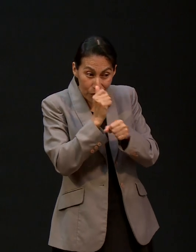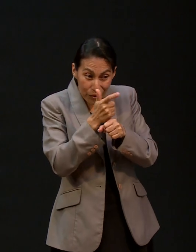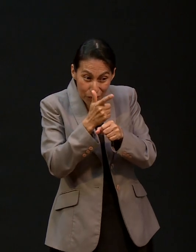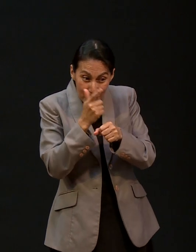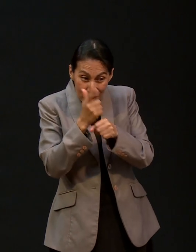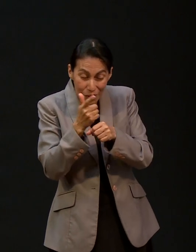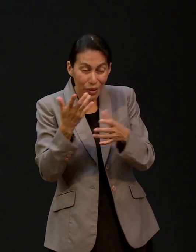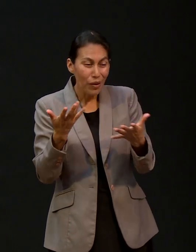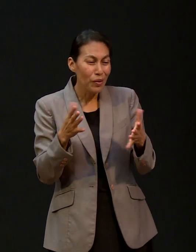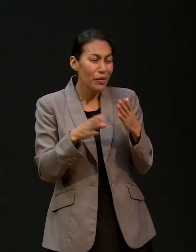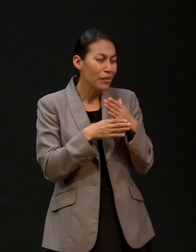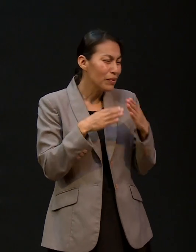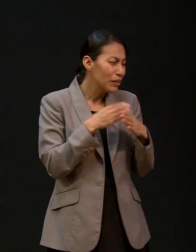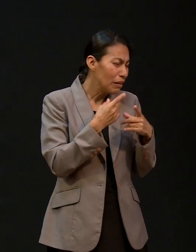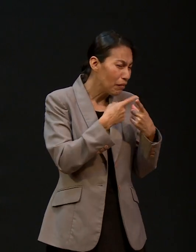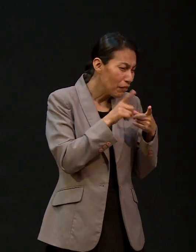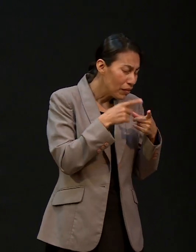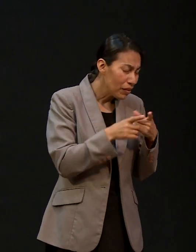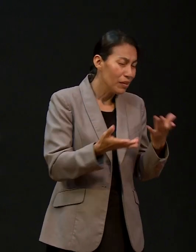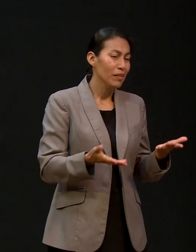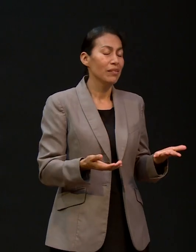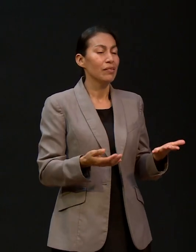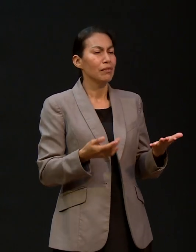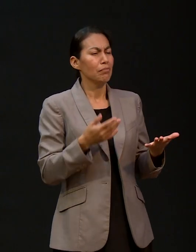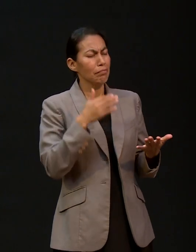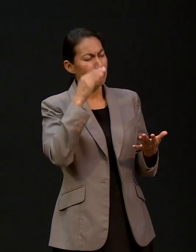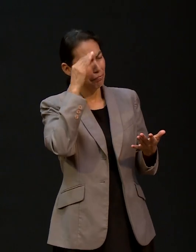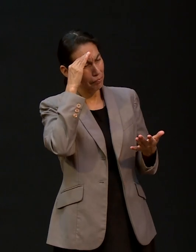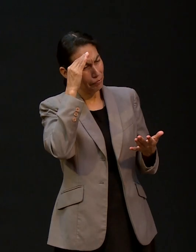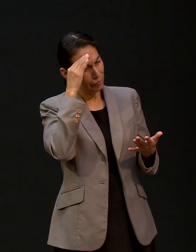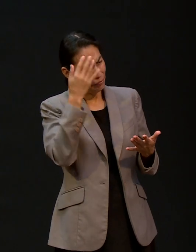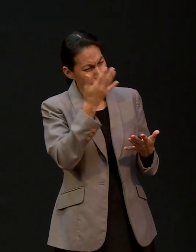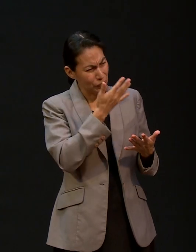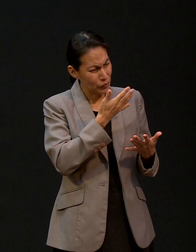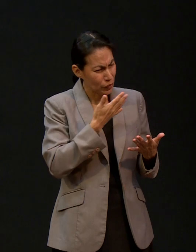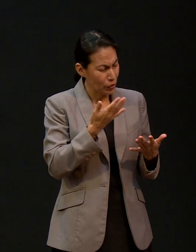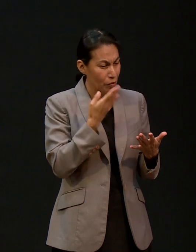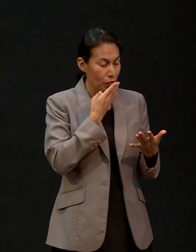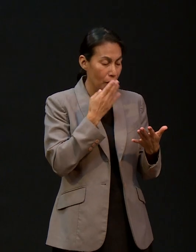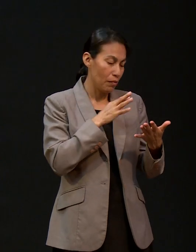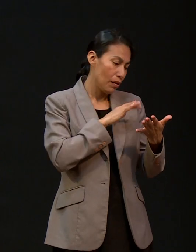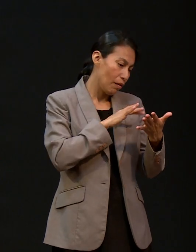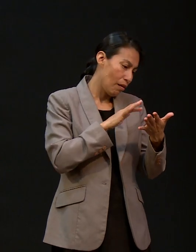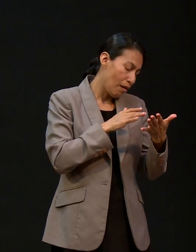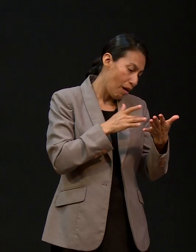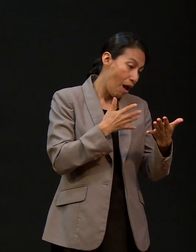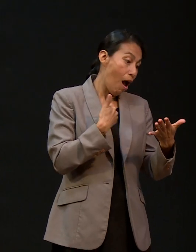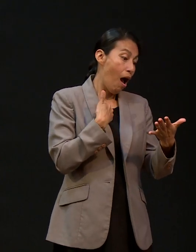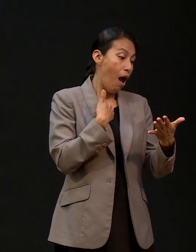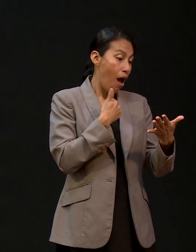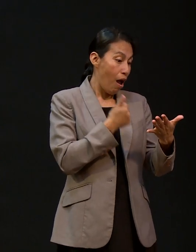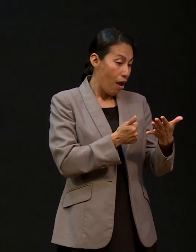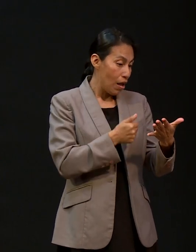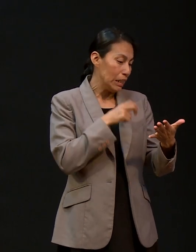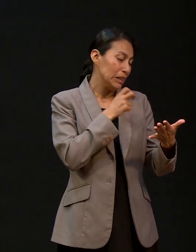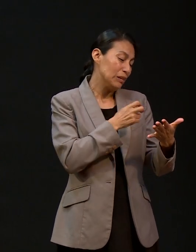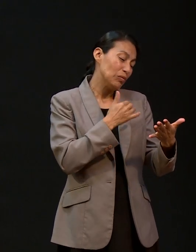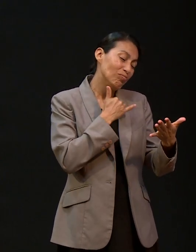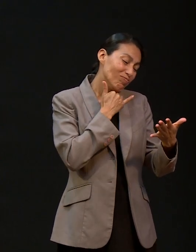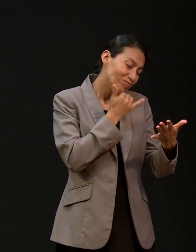qué maravilloso. Algo así, vamos a ir descubriendo, analizando, examinando y nos vamos dando cuenta de